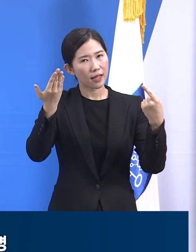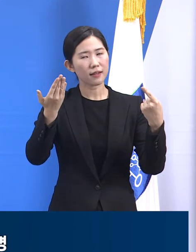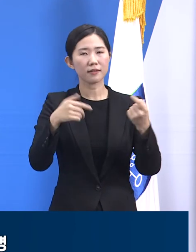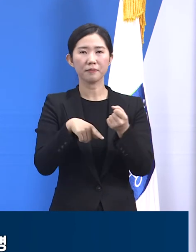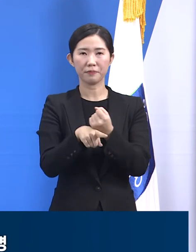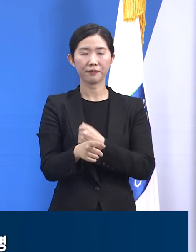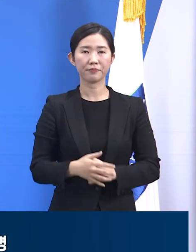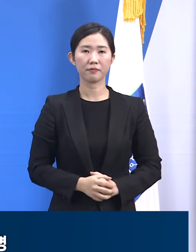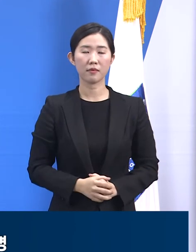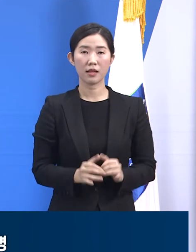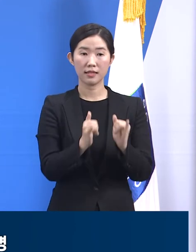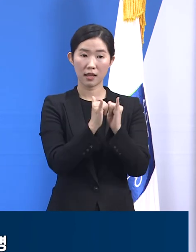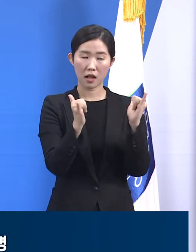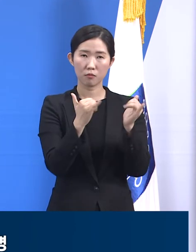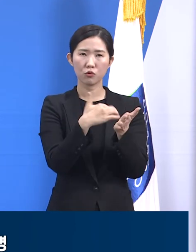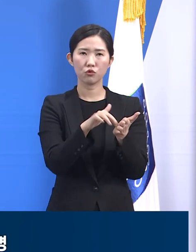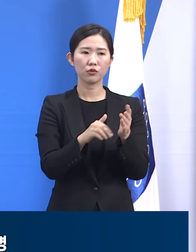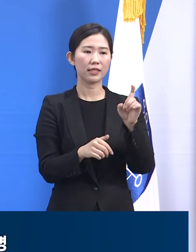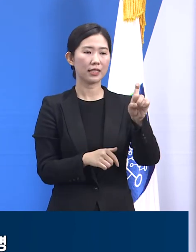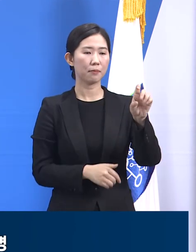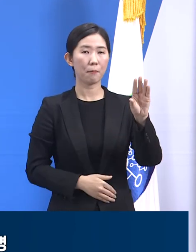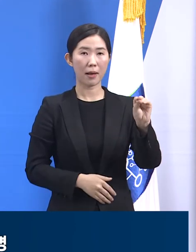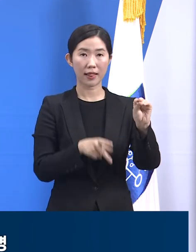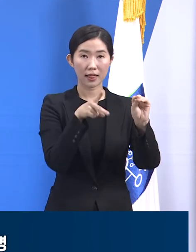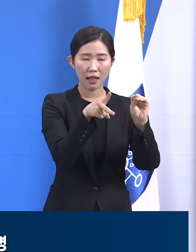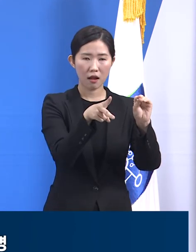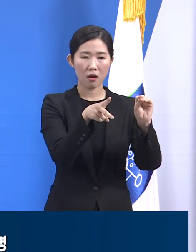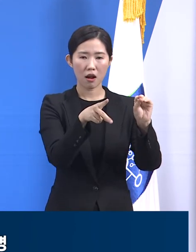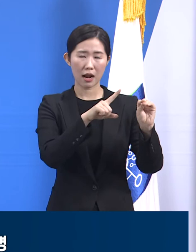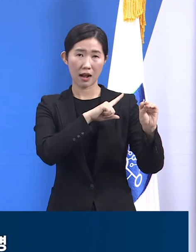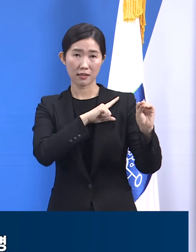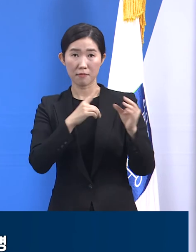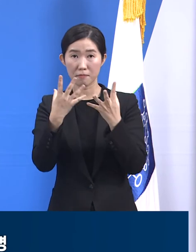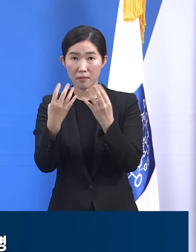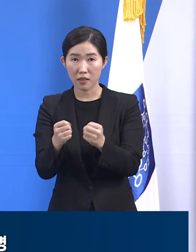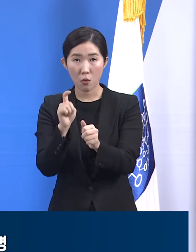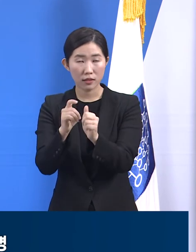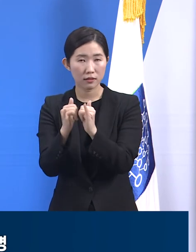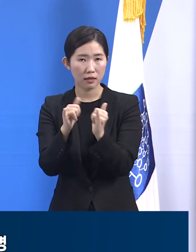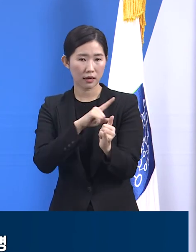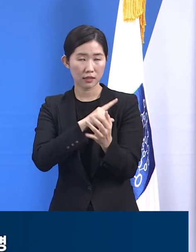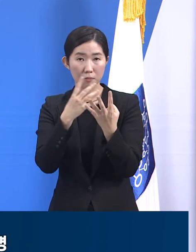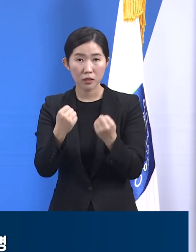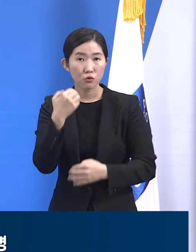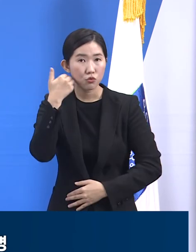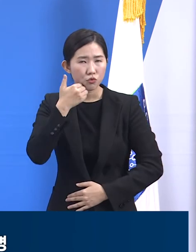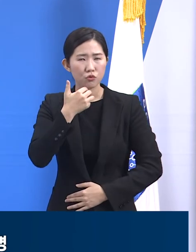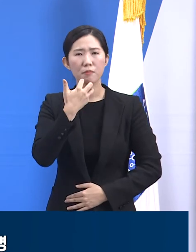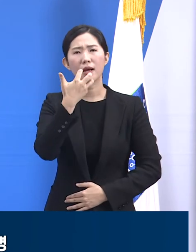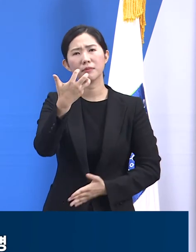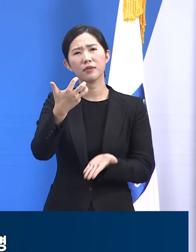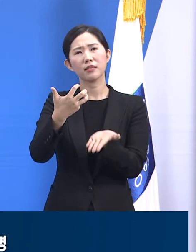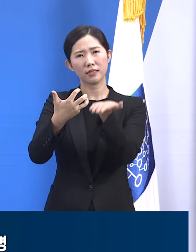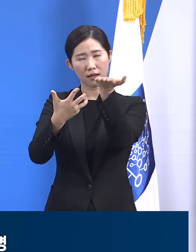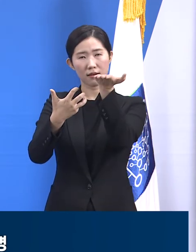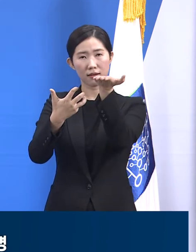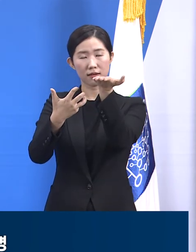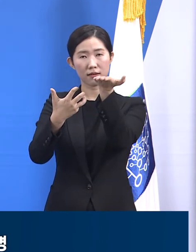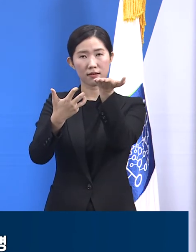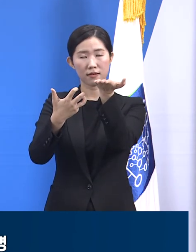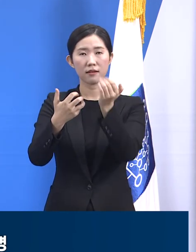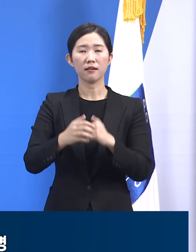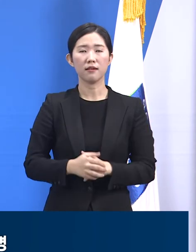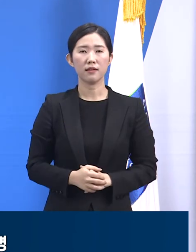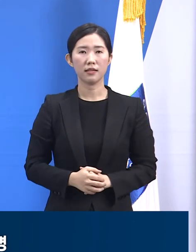인구 10만 명당 확진자 수가 가장 높은 연령대는 80대 이상 연령대로서 인구 10만